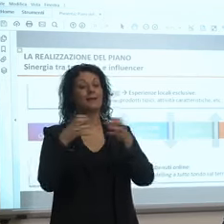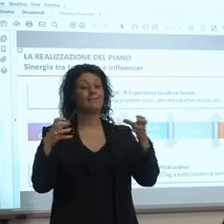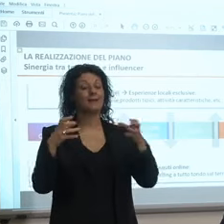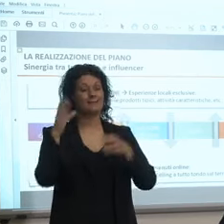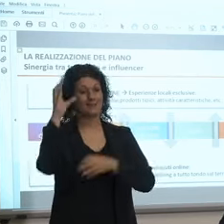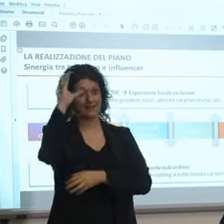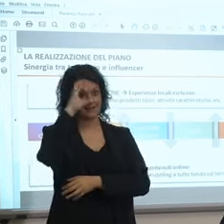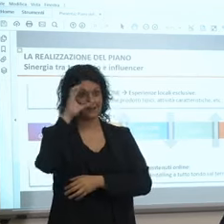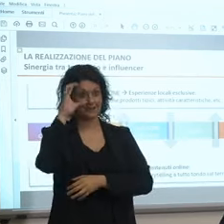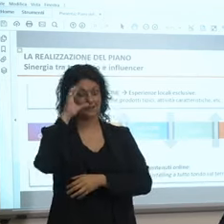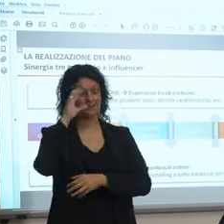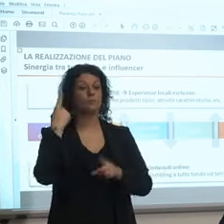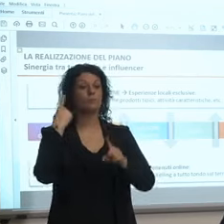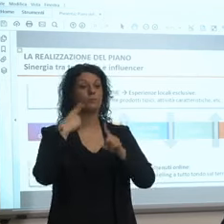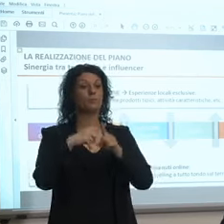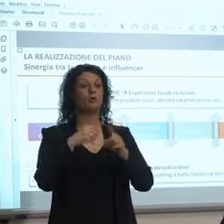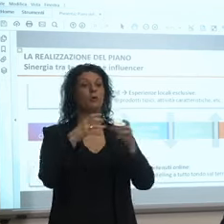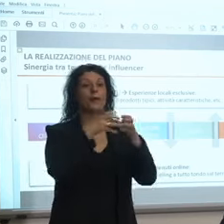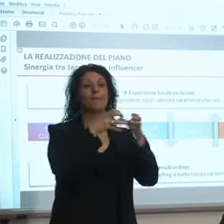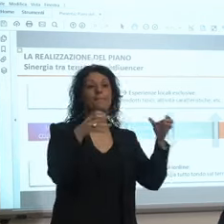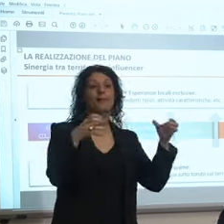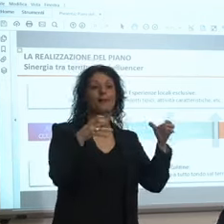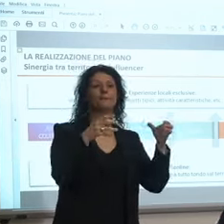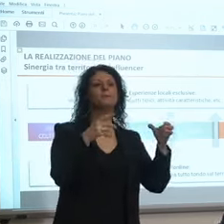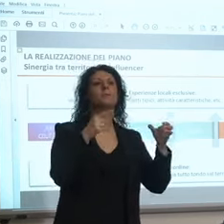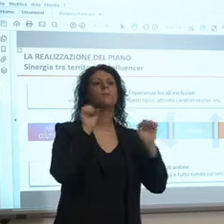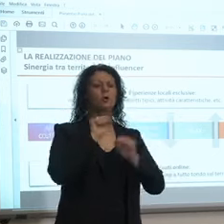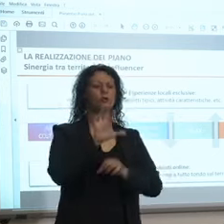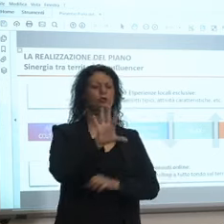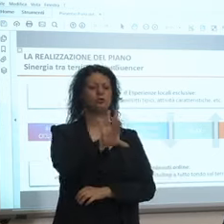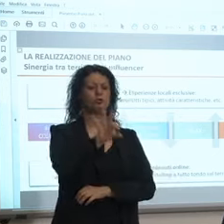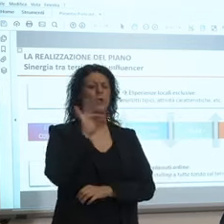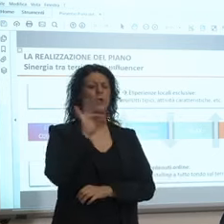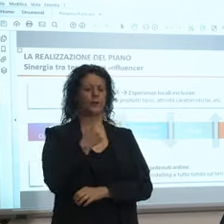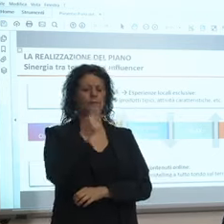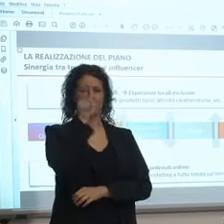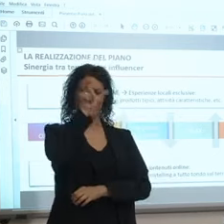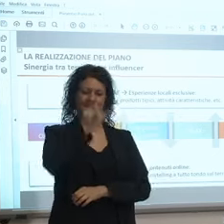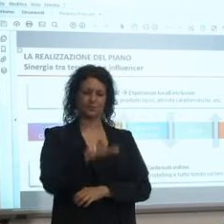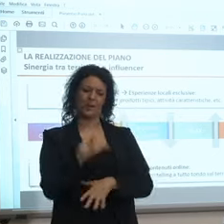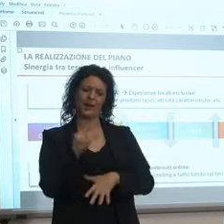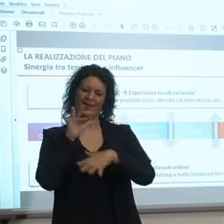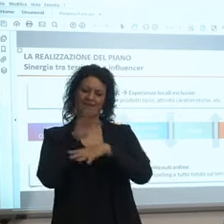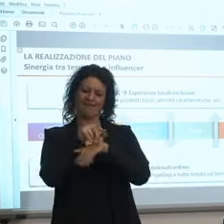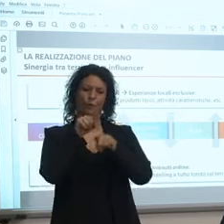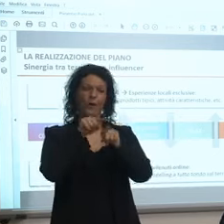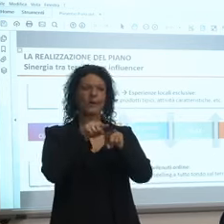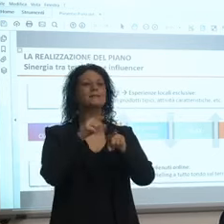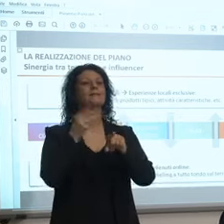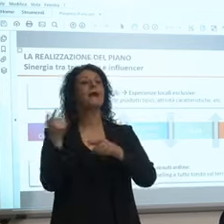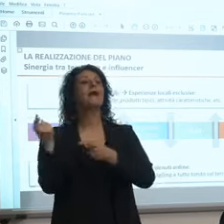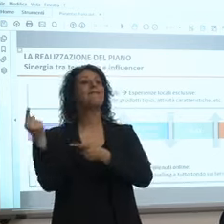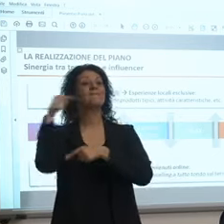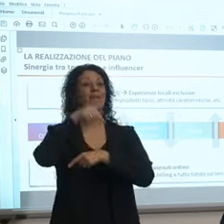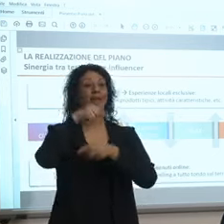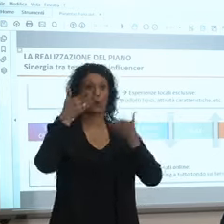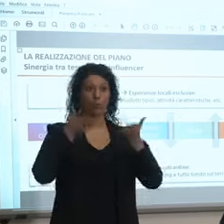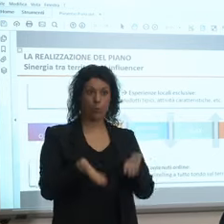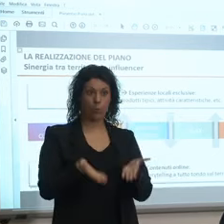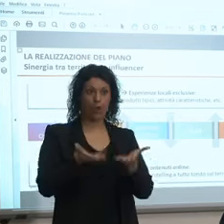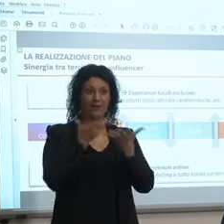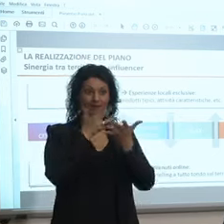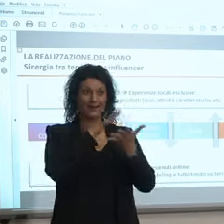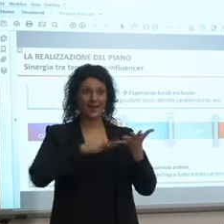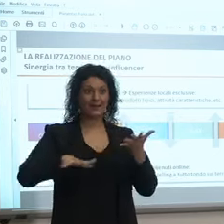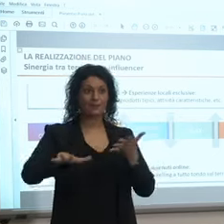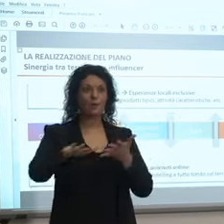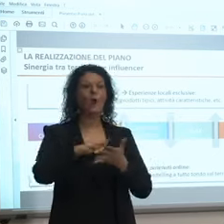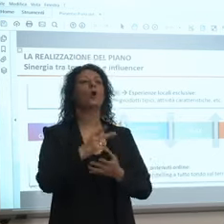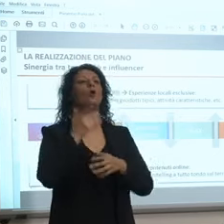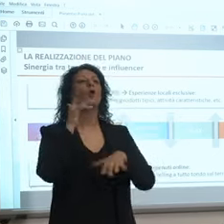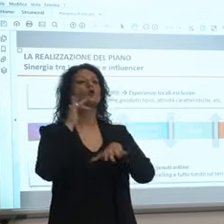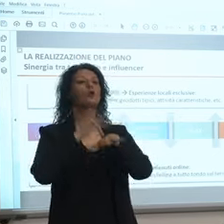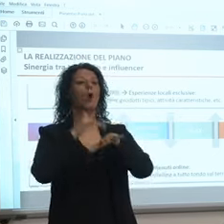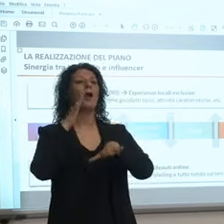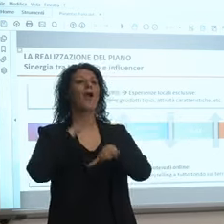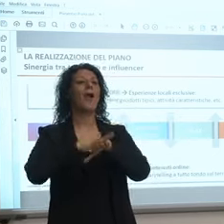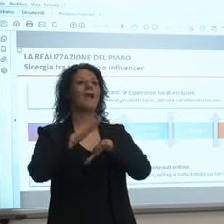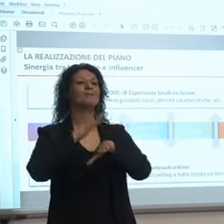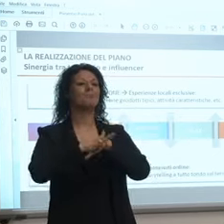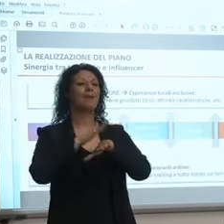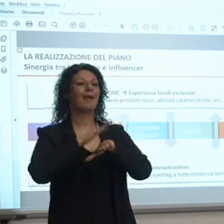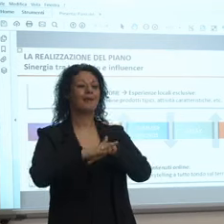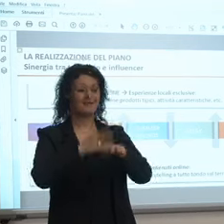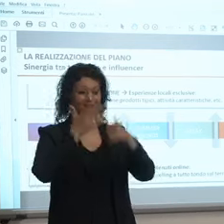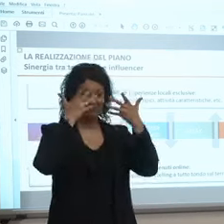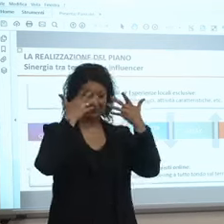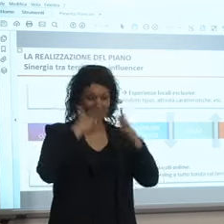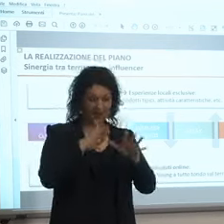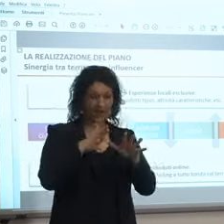guarda ci prendiamo questo influencer lo portiamo sul territorio gli facciamo vivere l'esperienza e poi lui cosa fa? lui la racconta fa